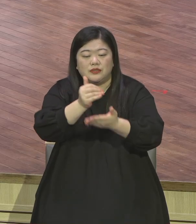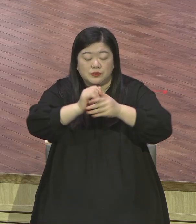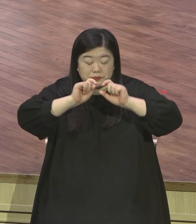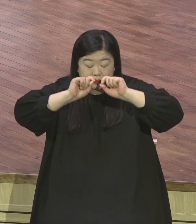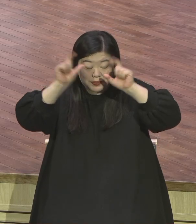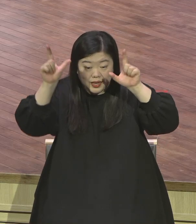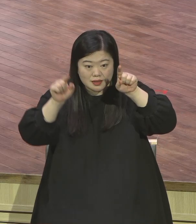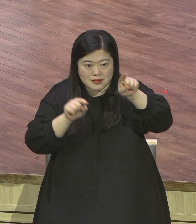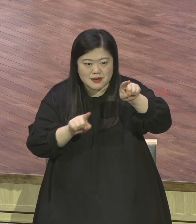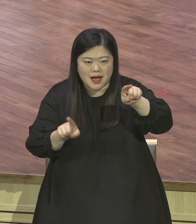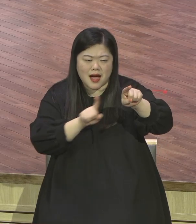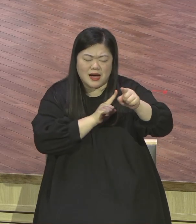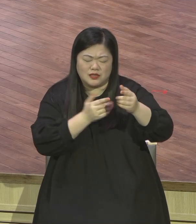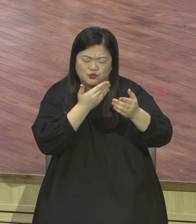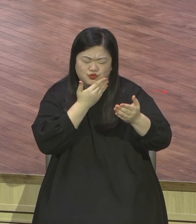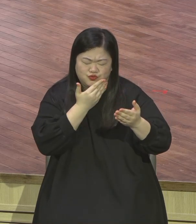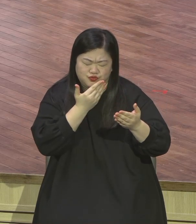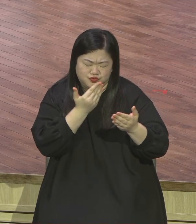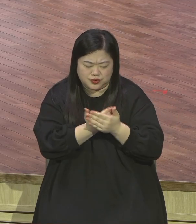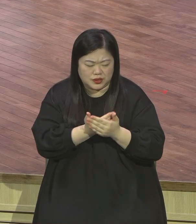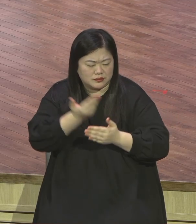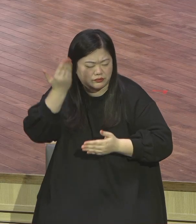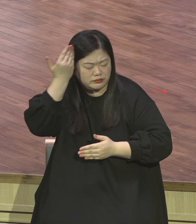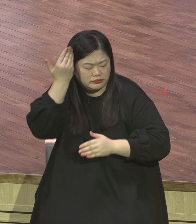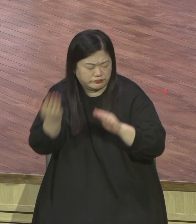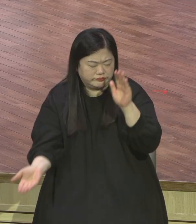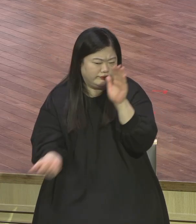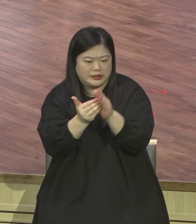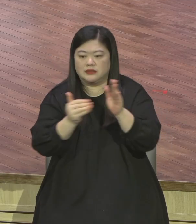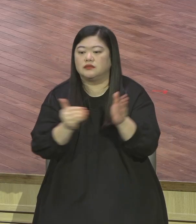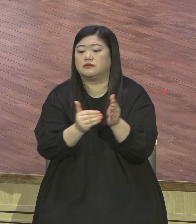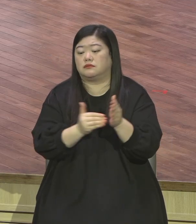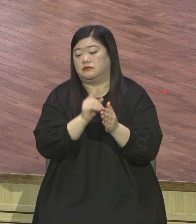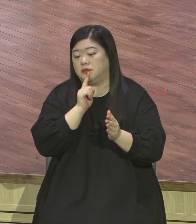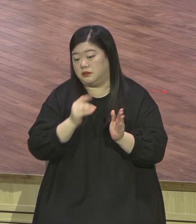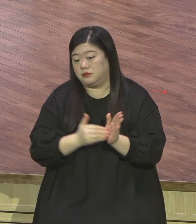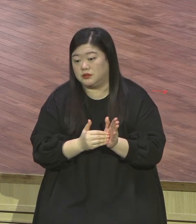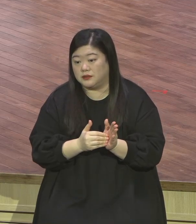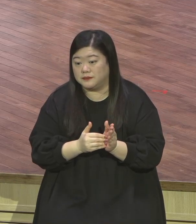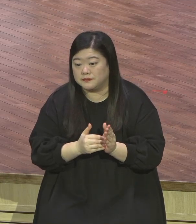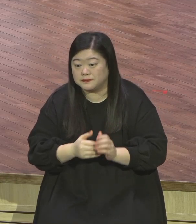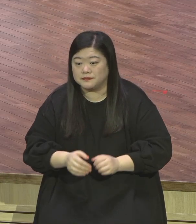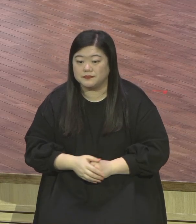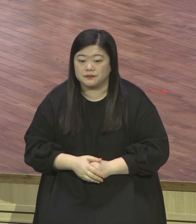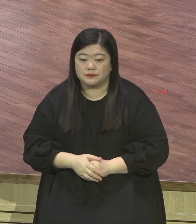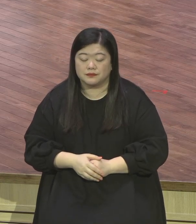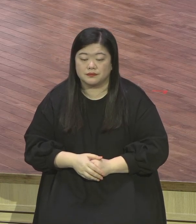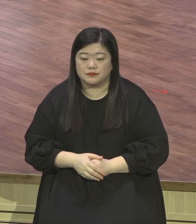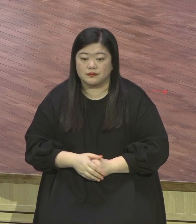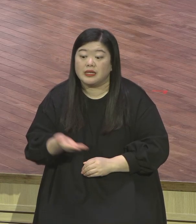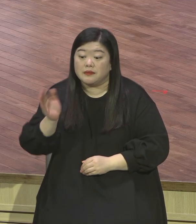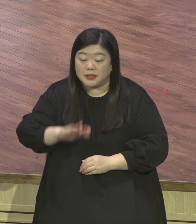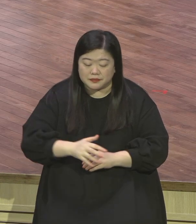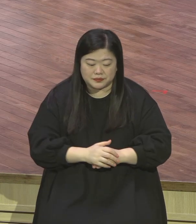지식이라 이건 변치하네 아멘 그런데 세상 사람들 세상 지식은 많이 알아요 세상에